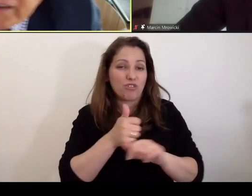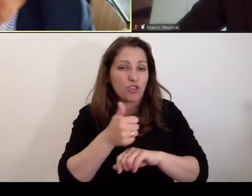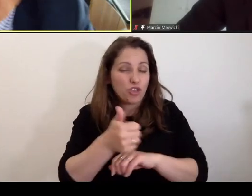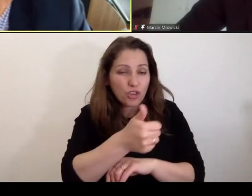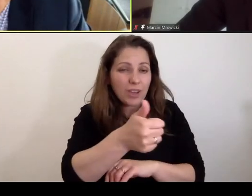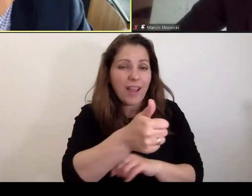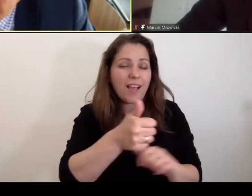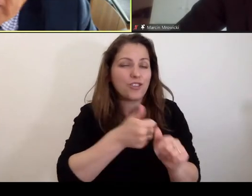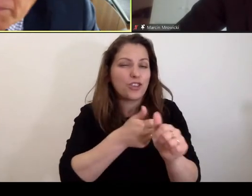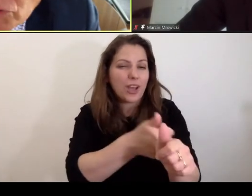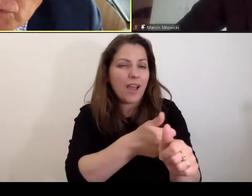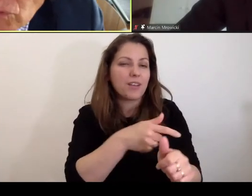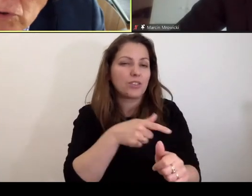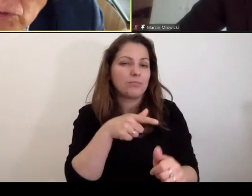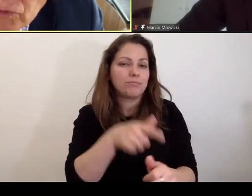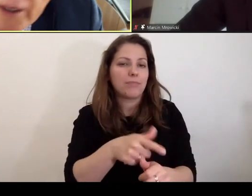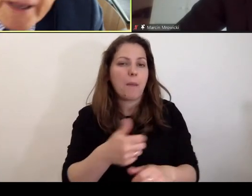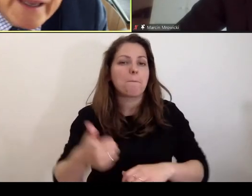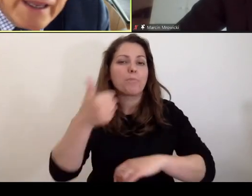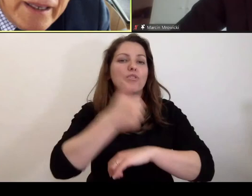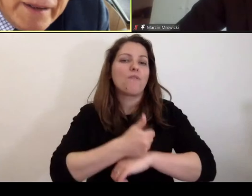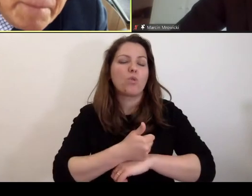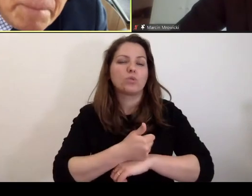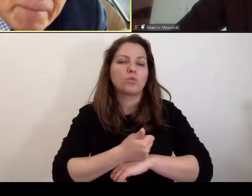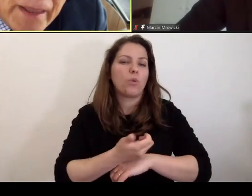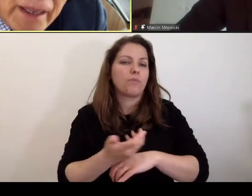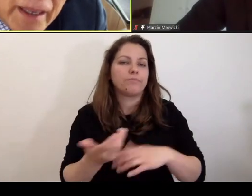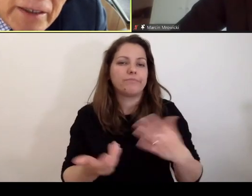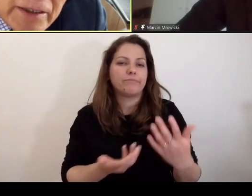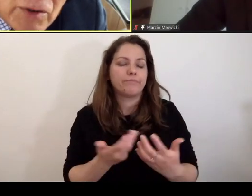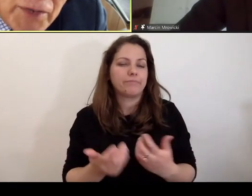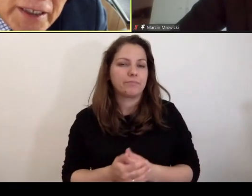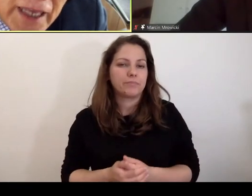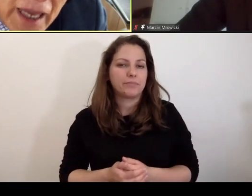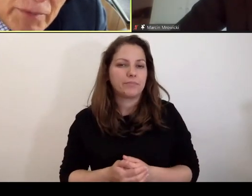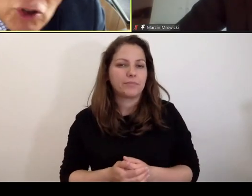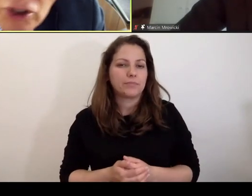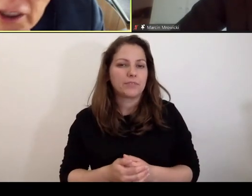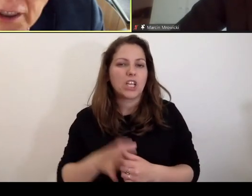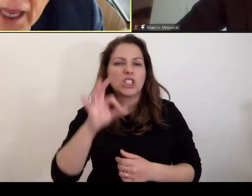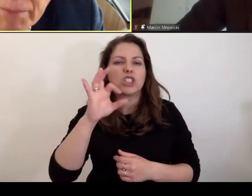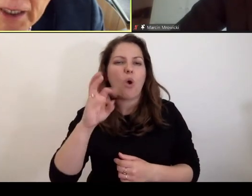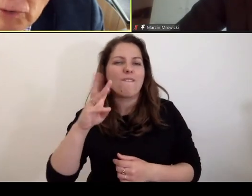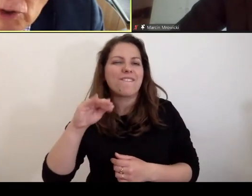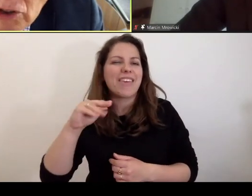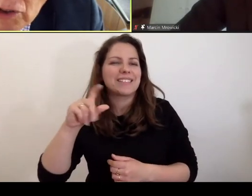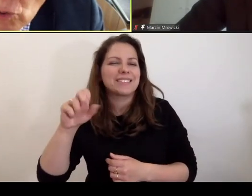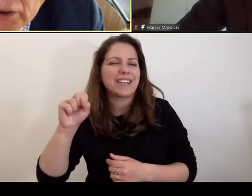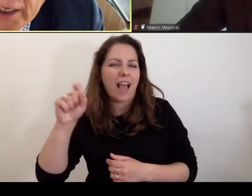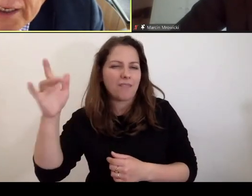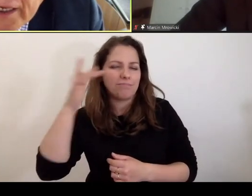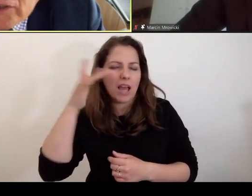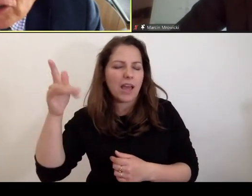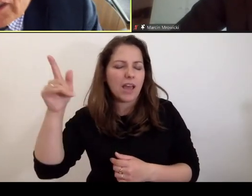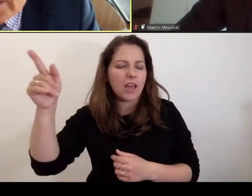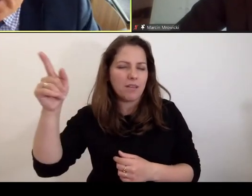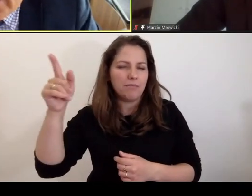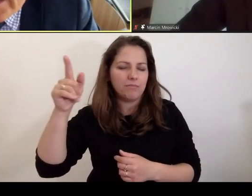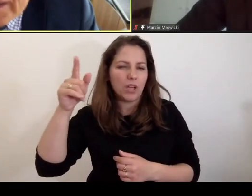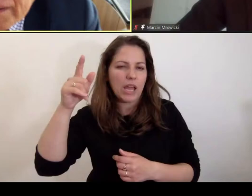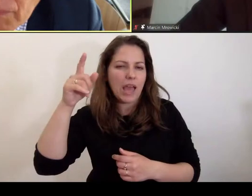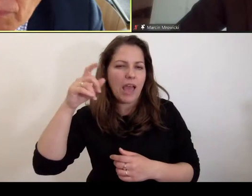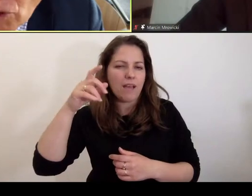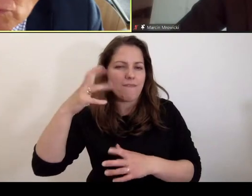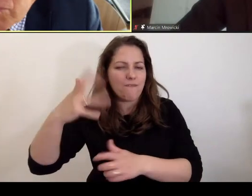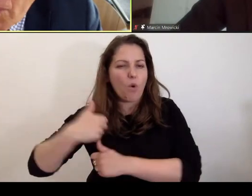przywódców sowieckiej armii, czy rosyjskiej armii atakującej Gruzję, czy też